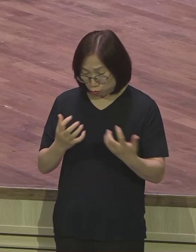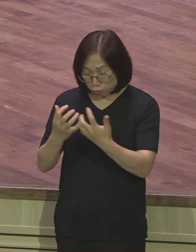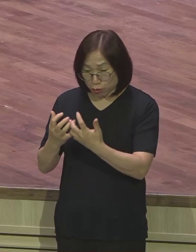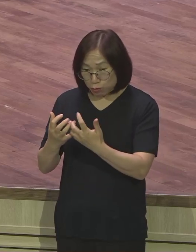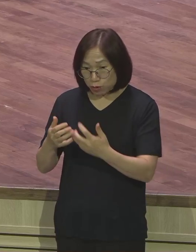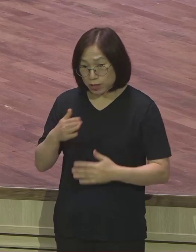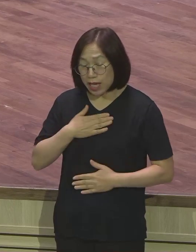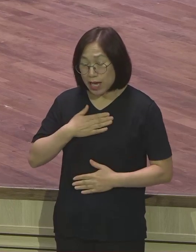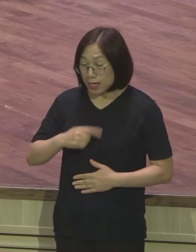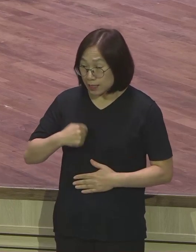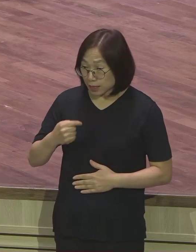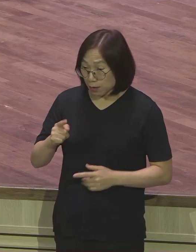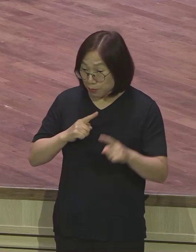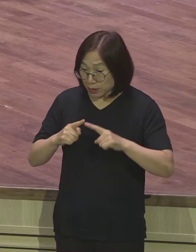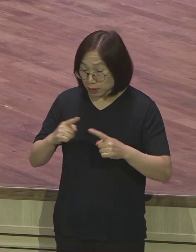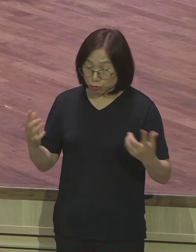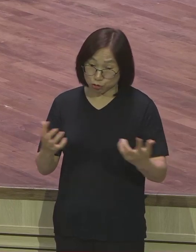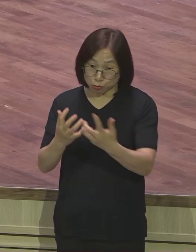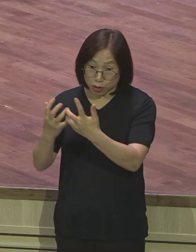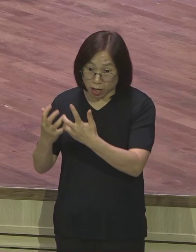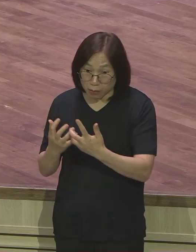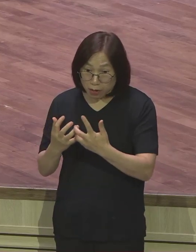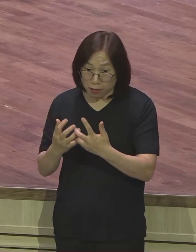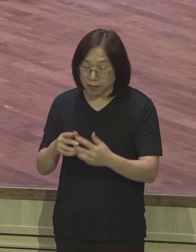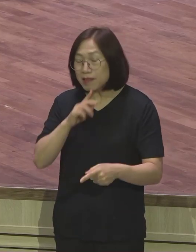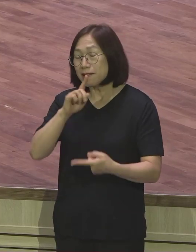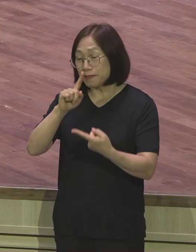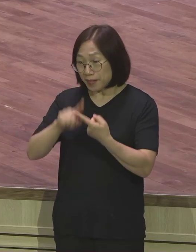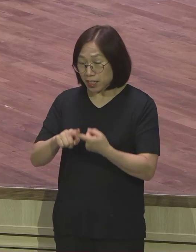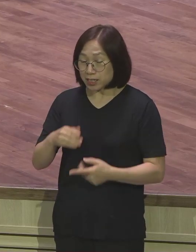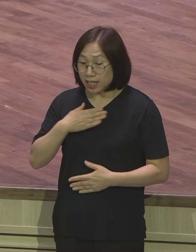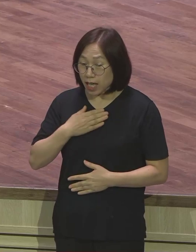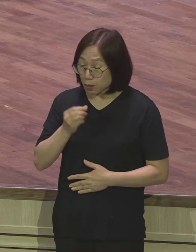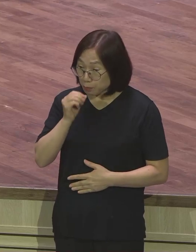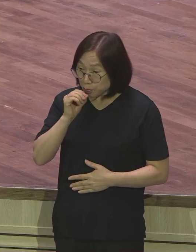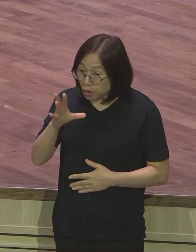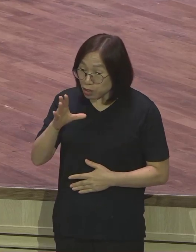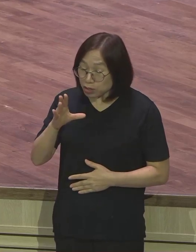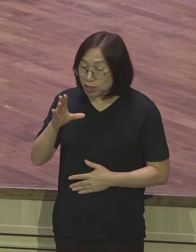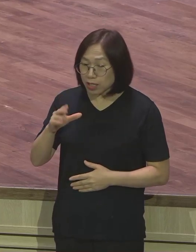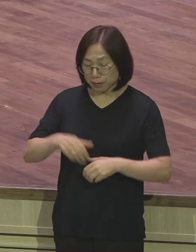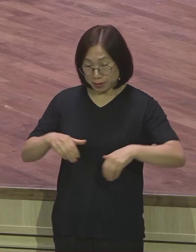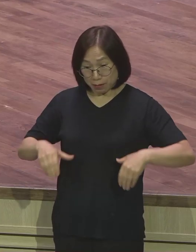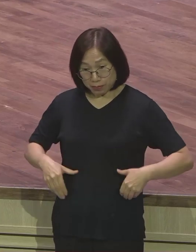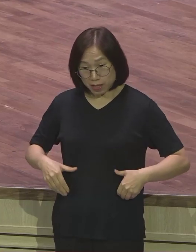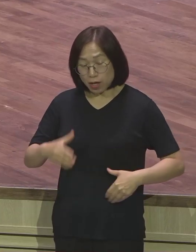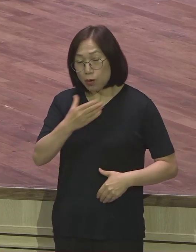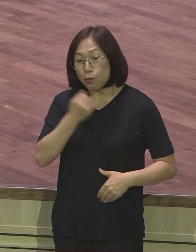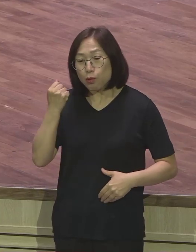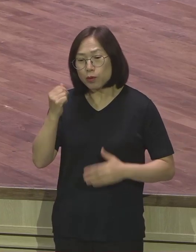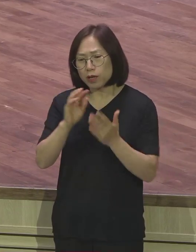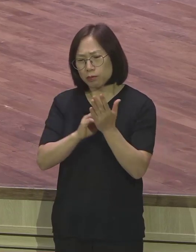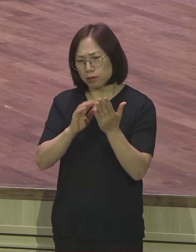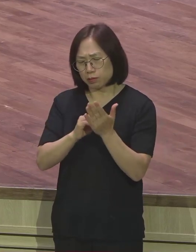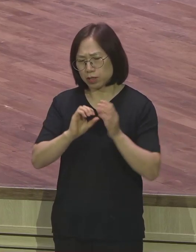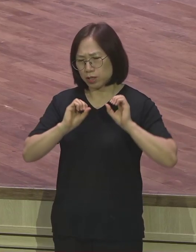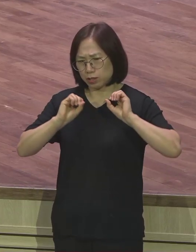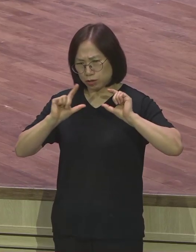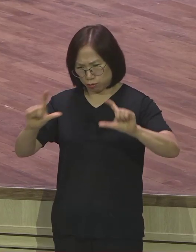말씀이 차고 넘치면 당연히 내 입술을 통해서 담대히 복음의 비밀이 선포될 것입니다